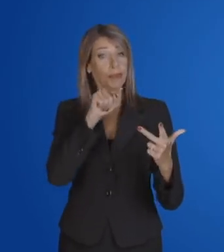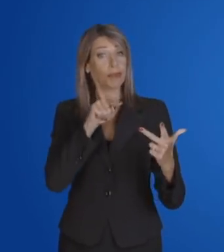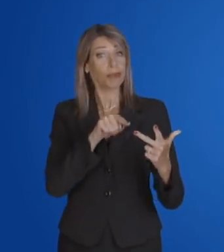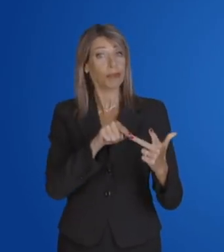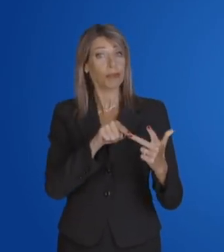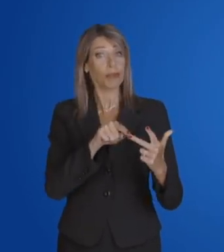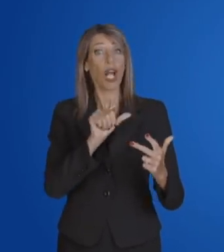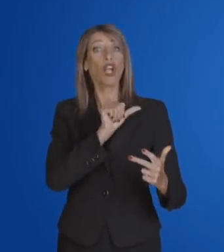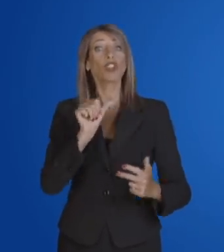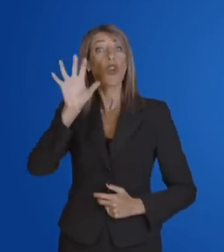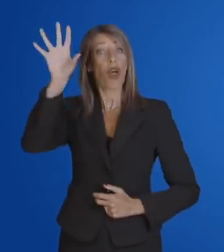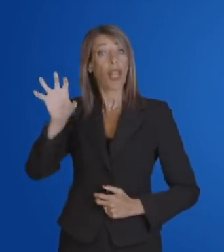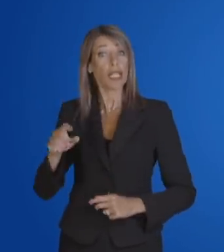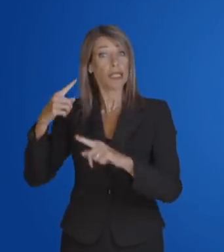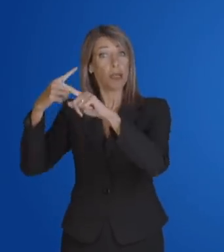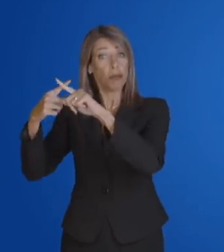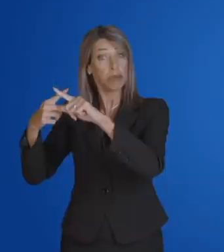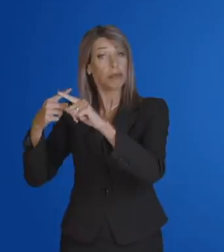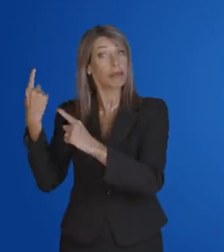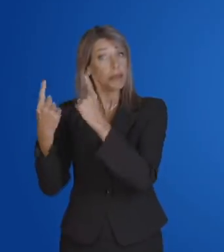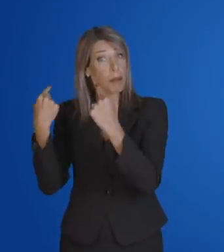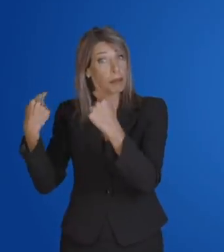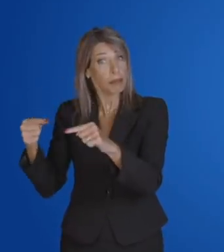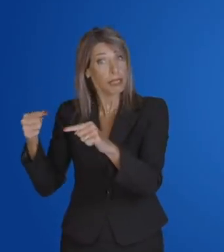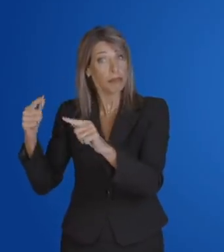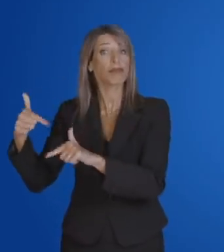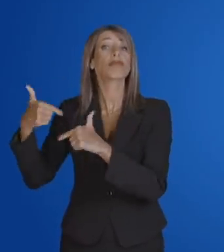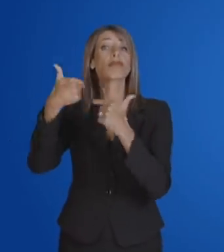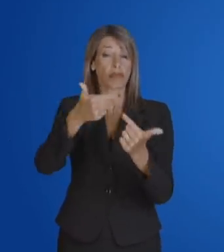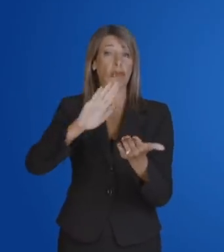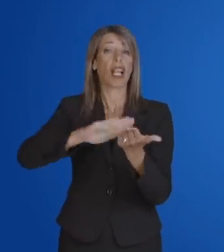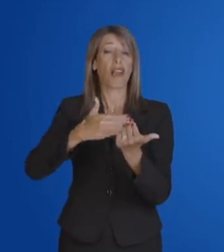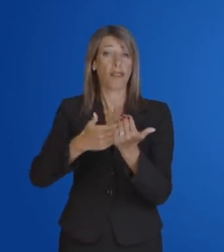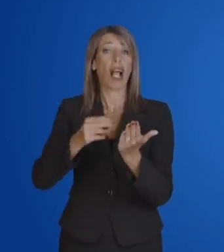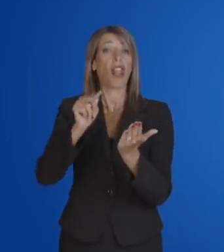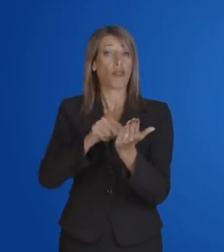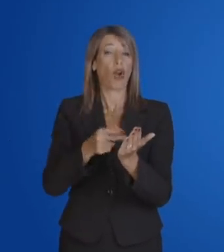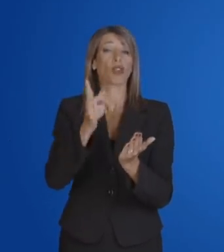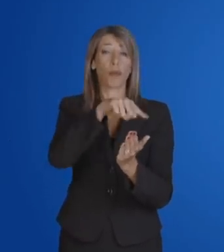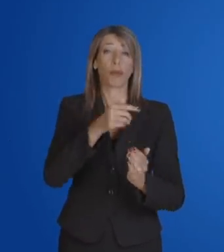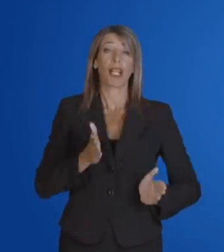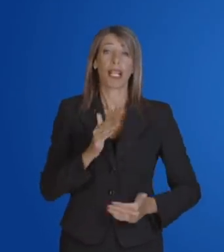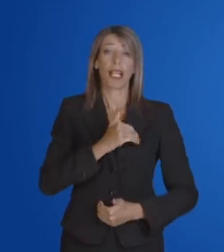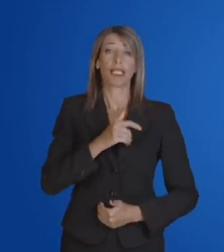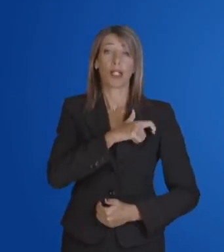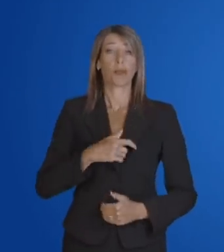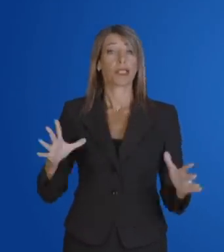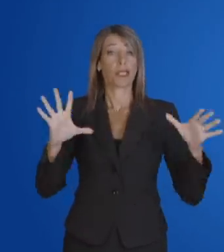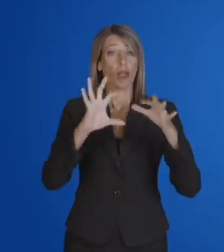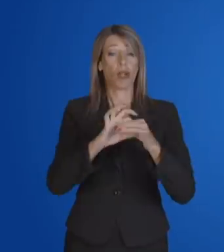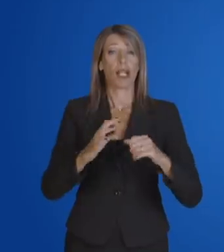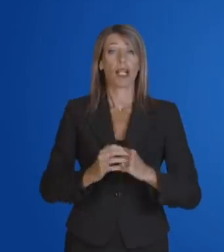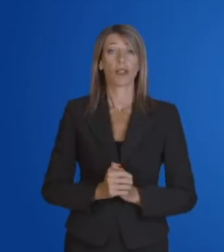Votare solo per una lista. In tale caso il voto si intende espresso anche a favore del candidato Presidente a essa collegato.